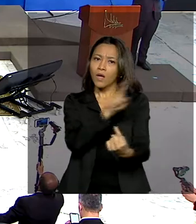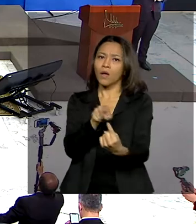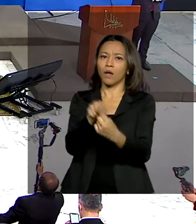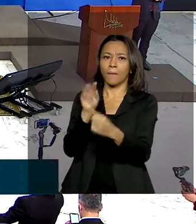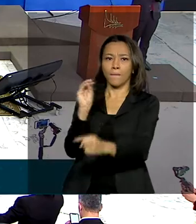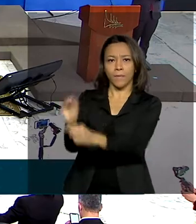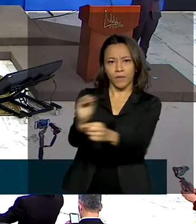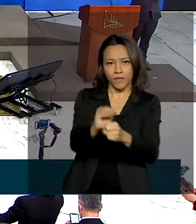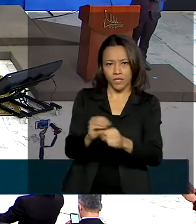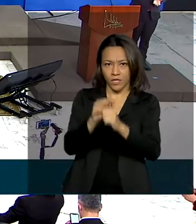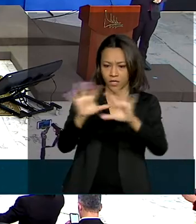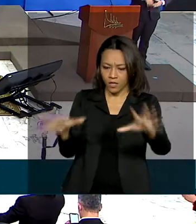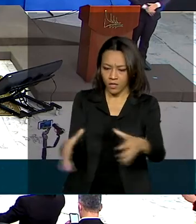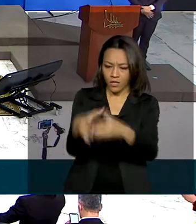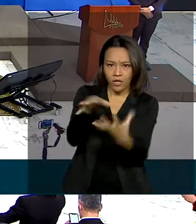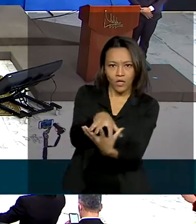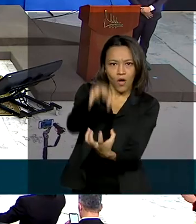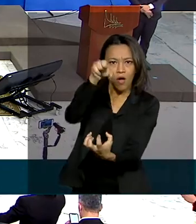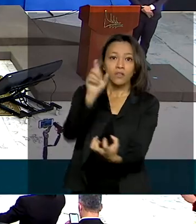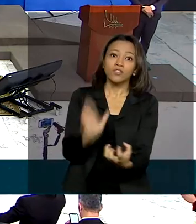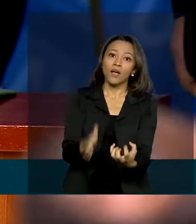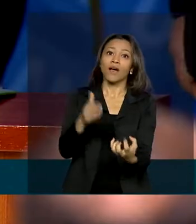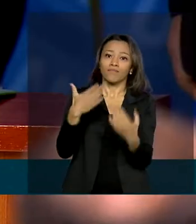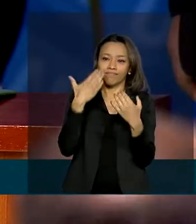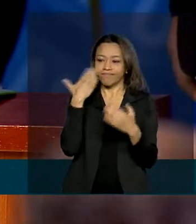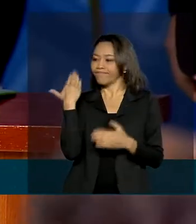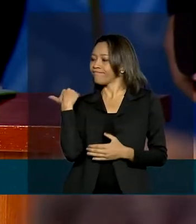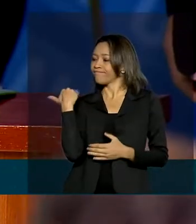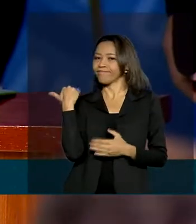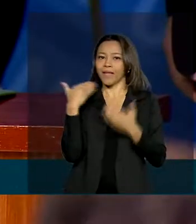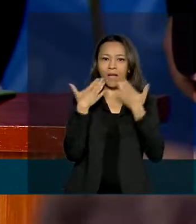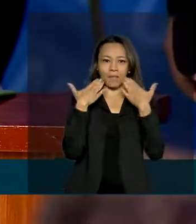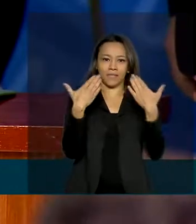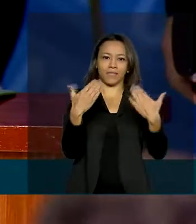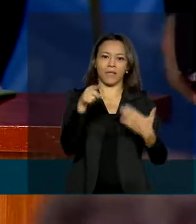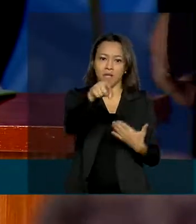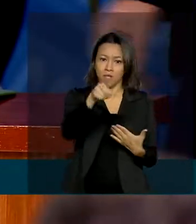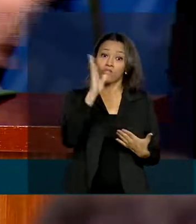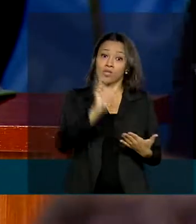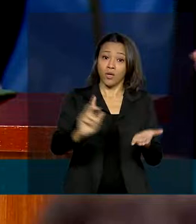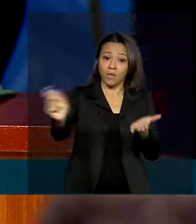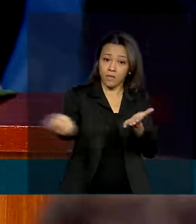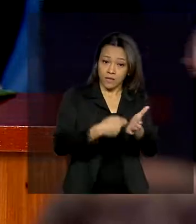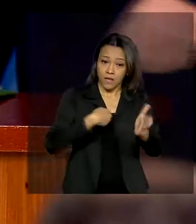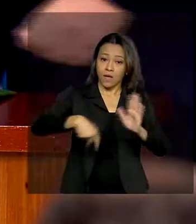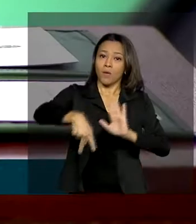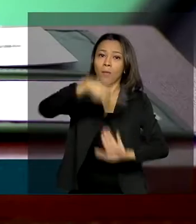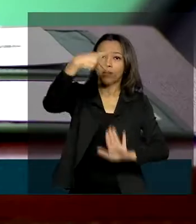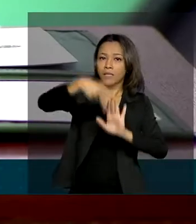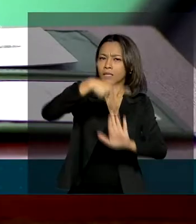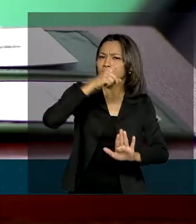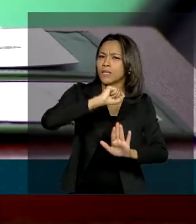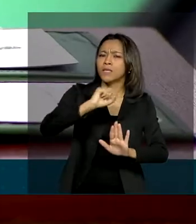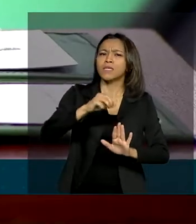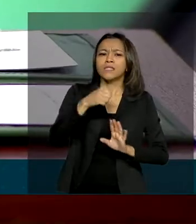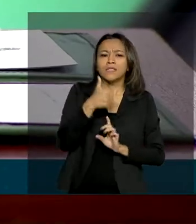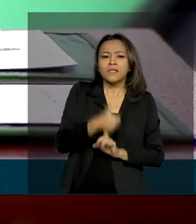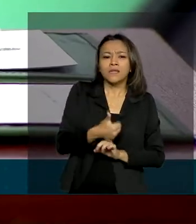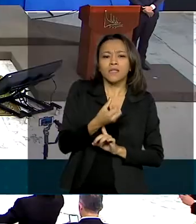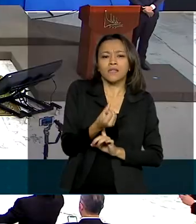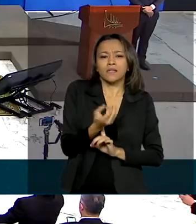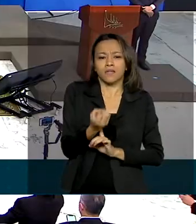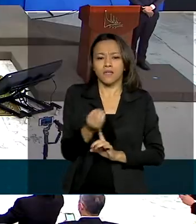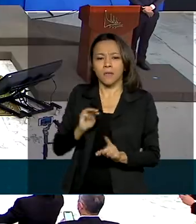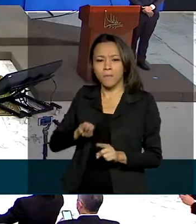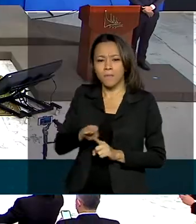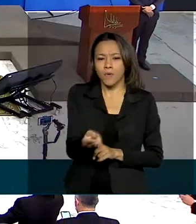apresentado nessa cerimônia aqui no Palácio do Planalto. Foi assinada uma portaria que prevê o repasse de 160 milhões